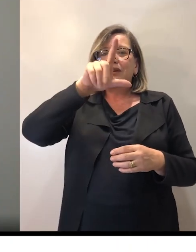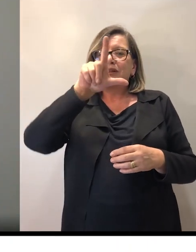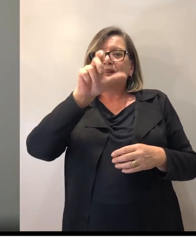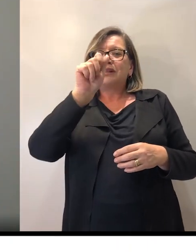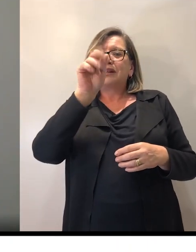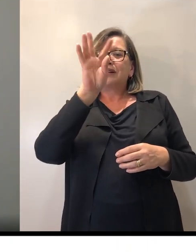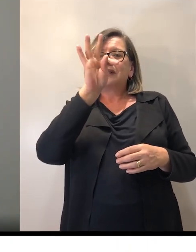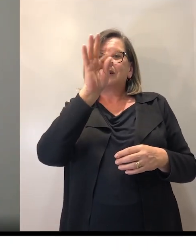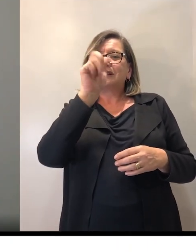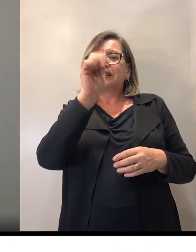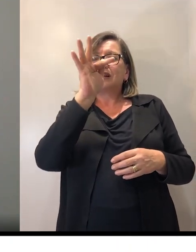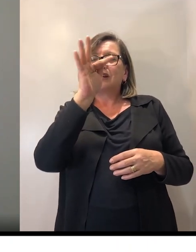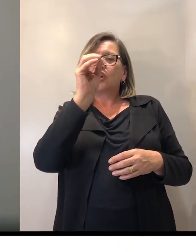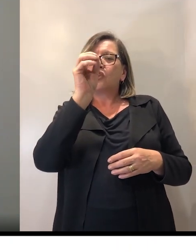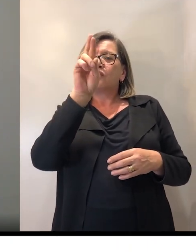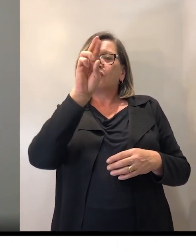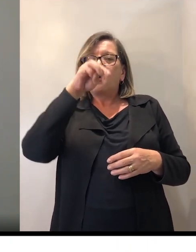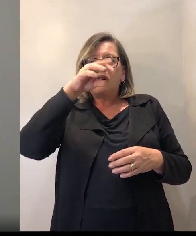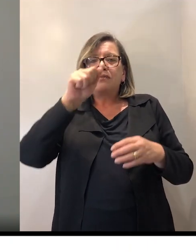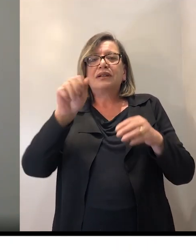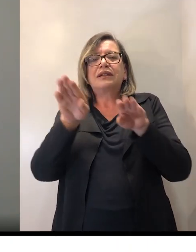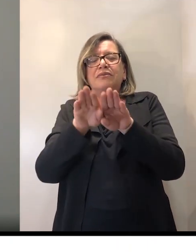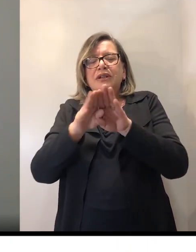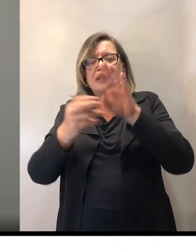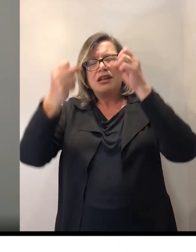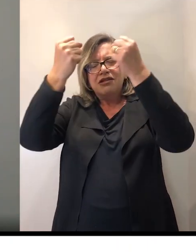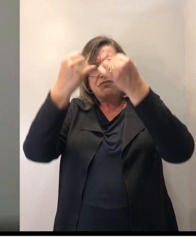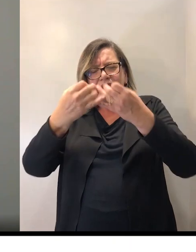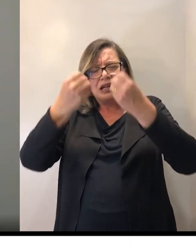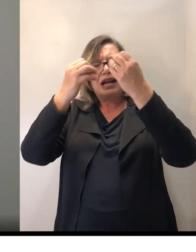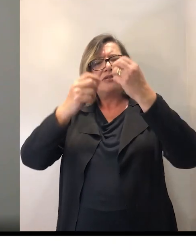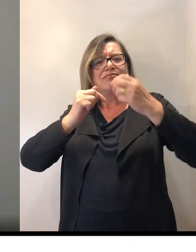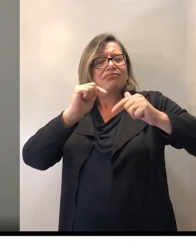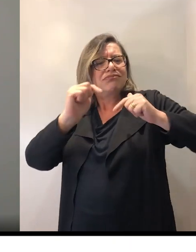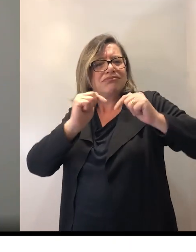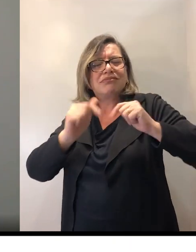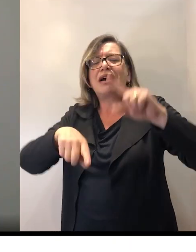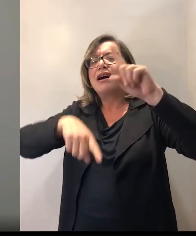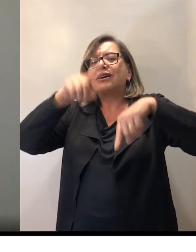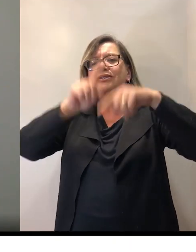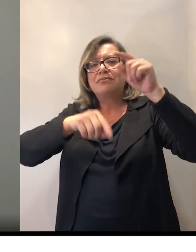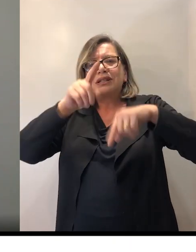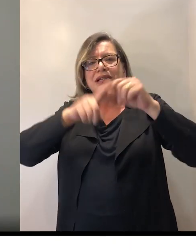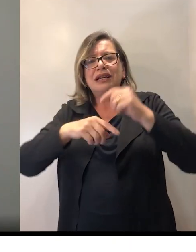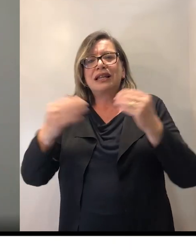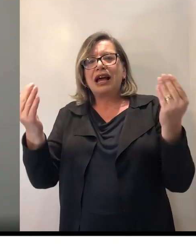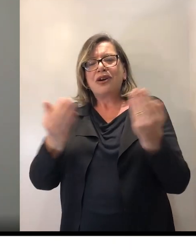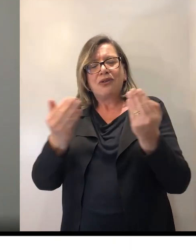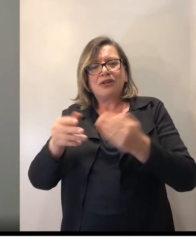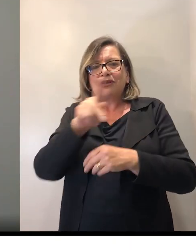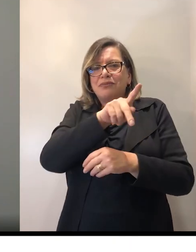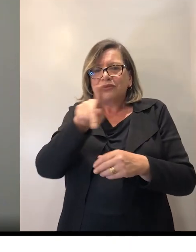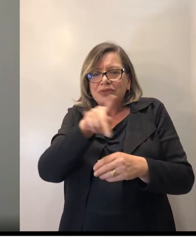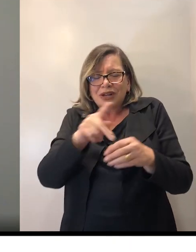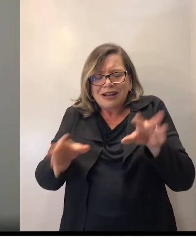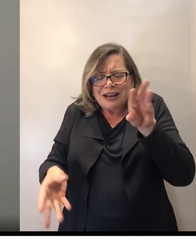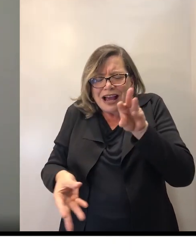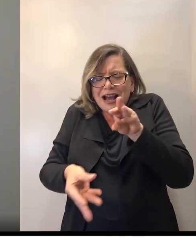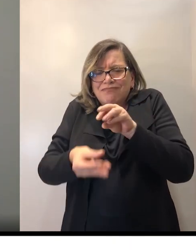trabalho, quais os materiais. Então, agora eu passo para a professora Silvia, para que ela possa fazer esse